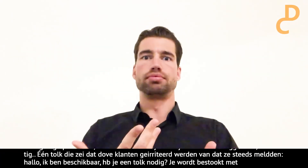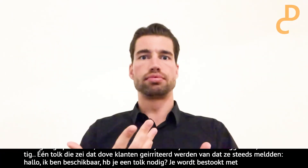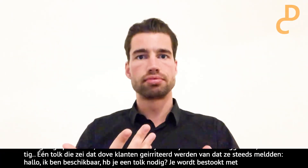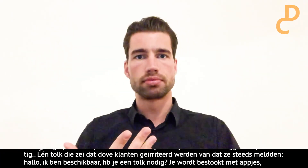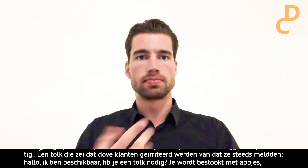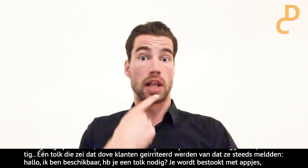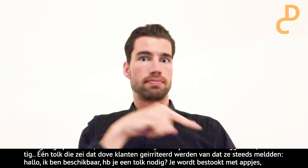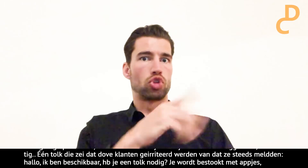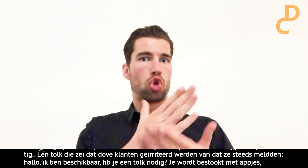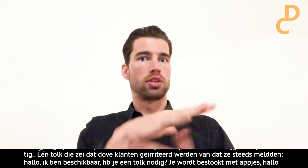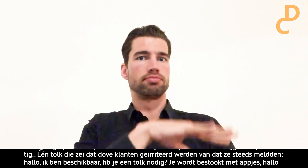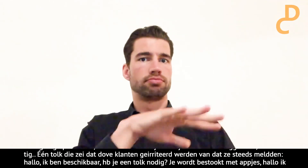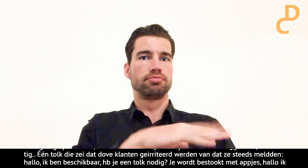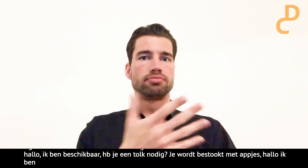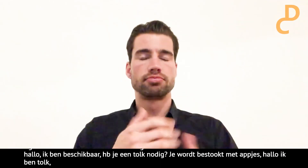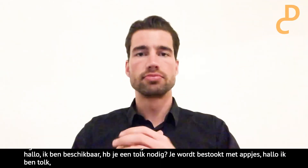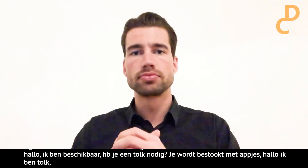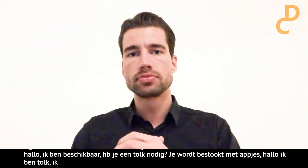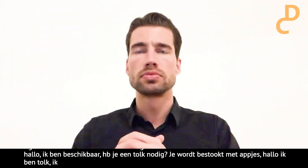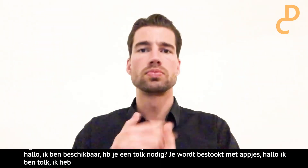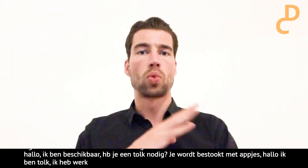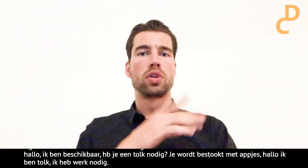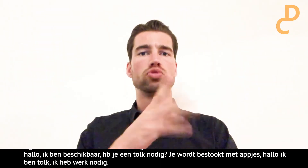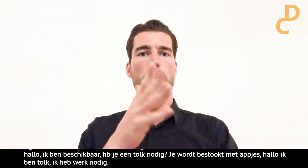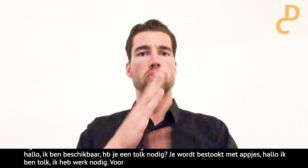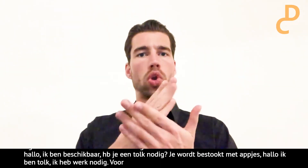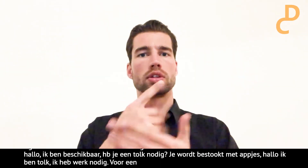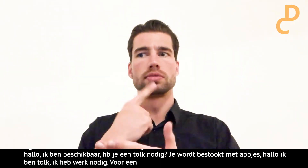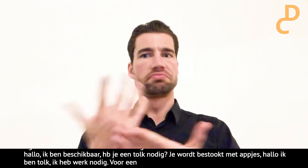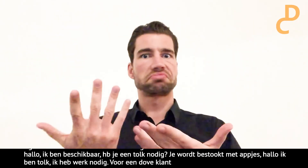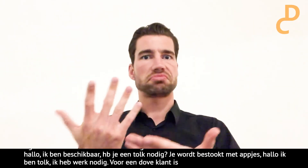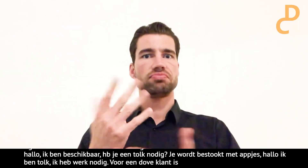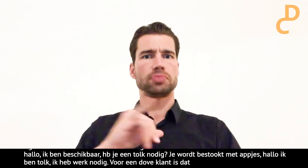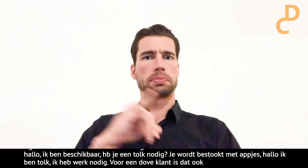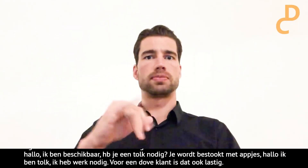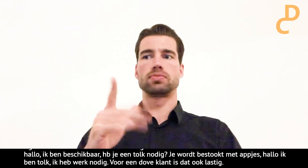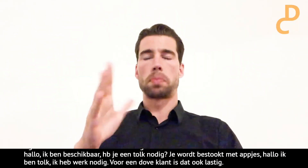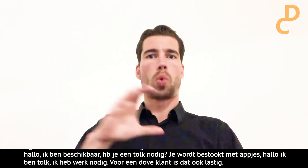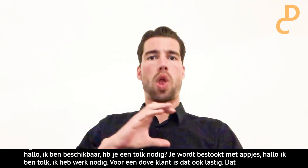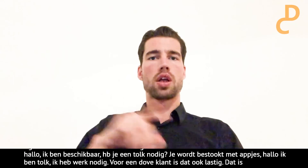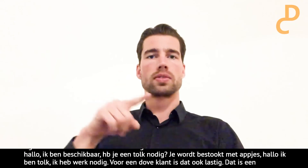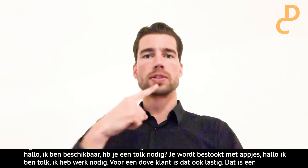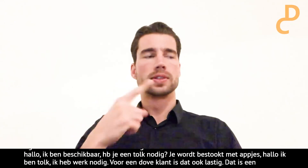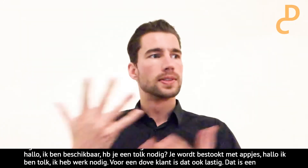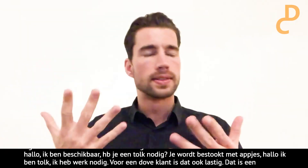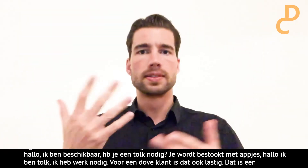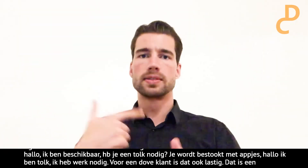Ja, voor dove klanten is dat natuurlijk ook wel lastig. Dus dat is natuurlijk een negatiever effect. En sommige tolken zeggen dat